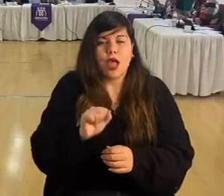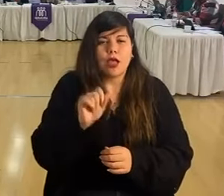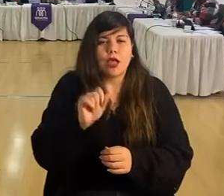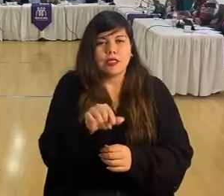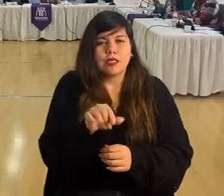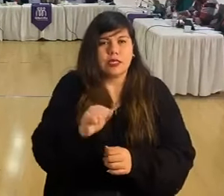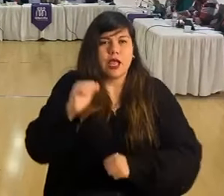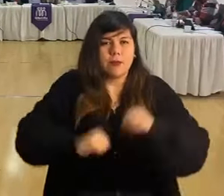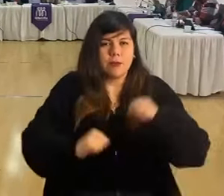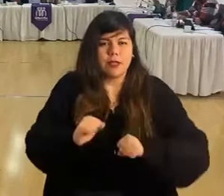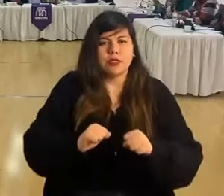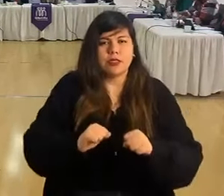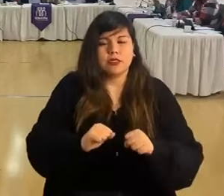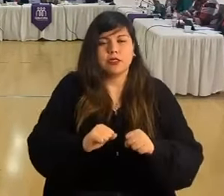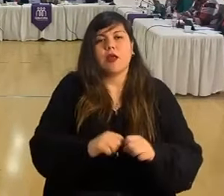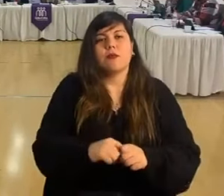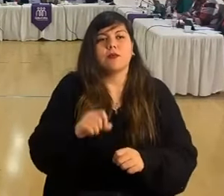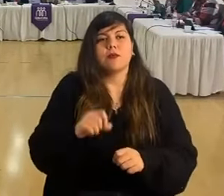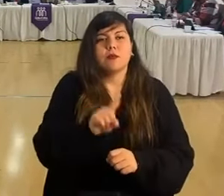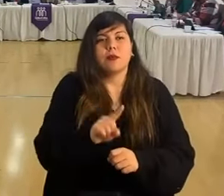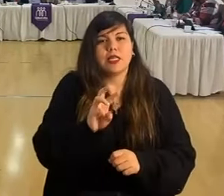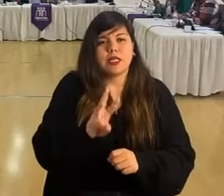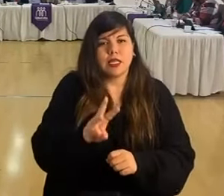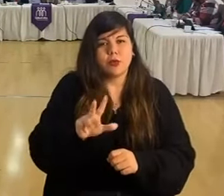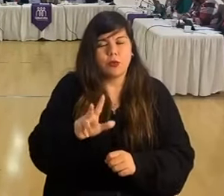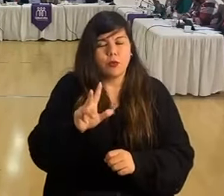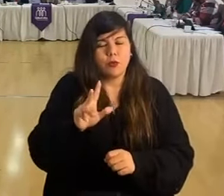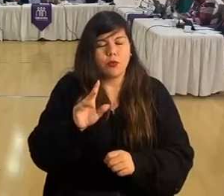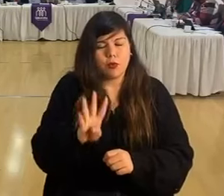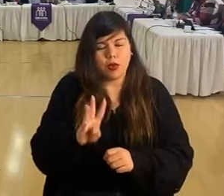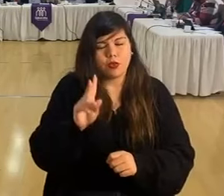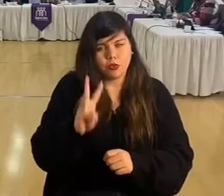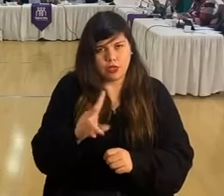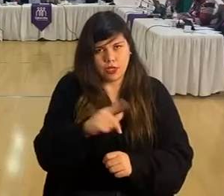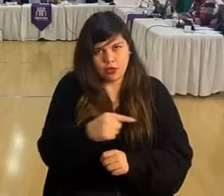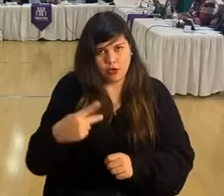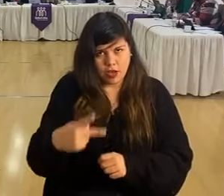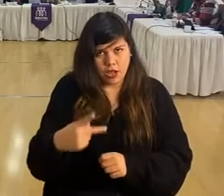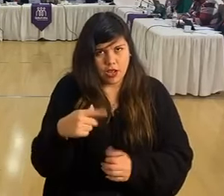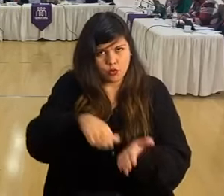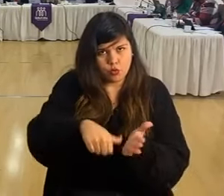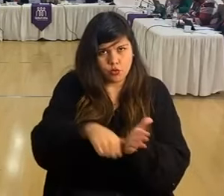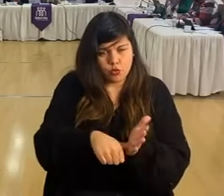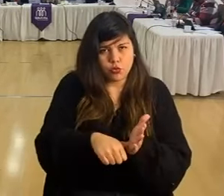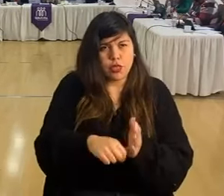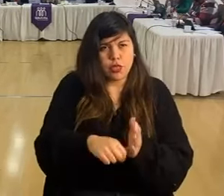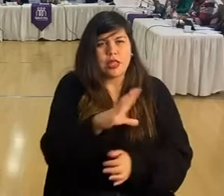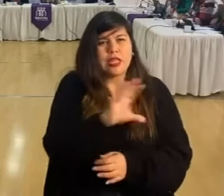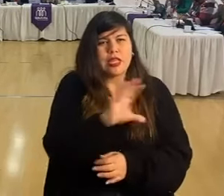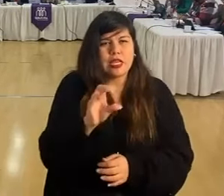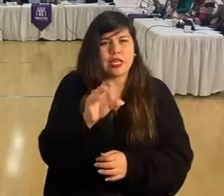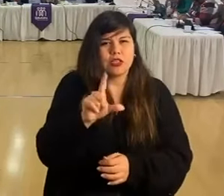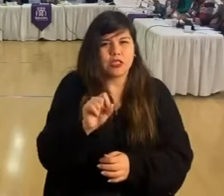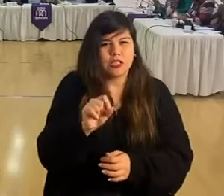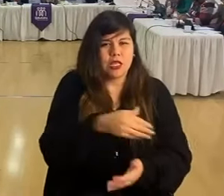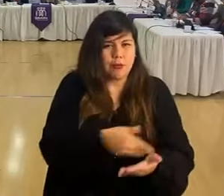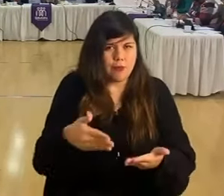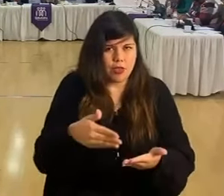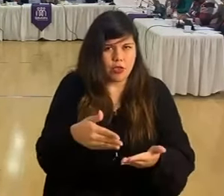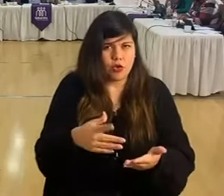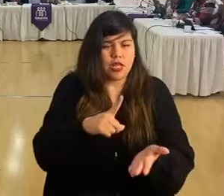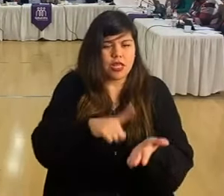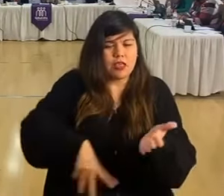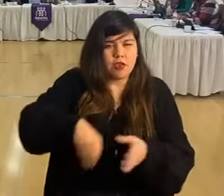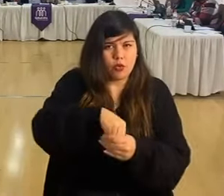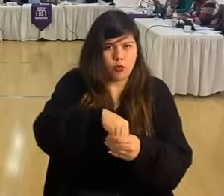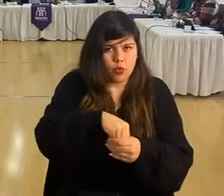CRUD 76.150.343-K por monto total de suministro de 570 millones de pesos y va